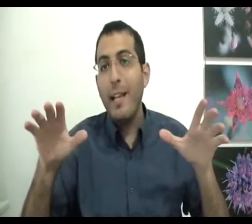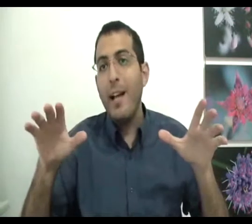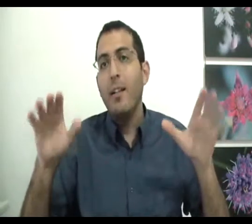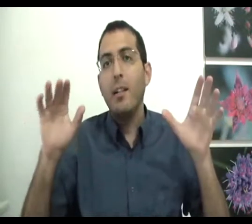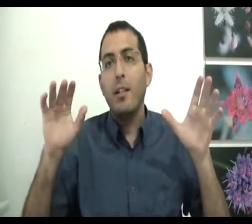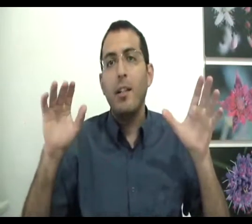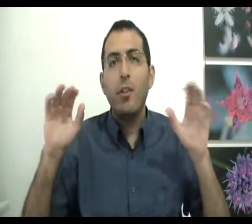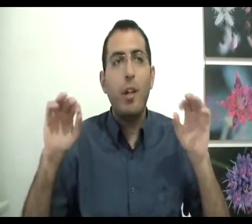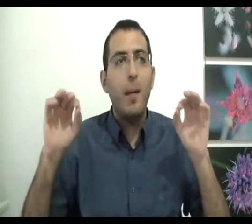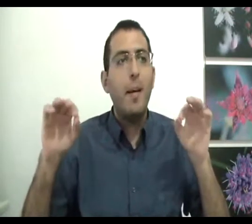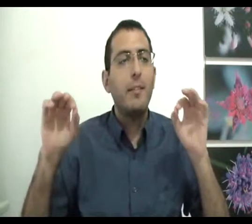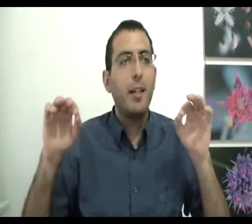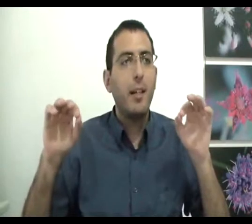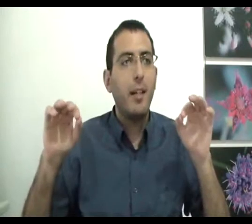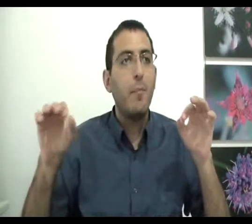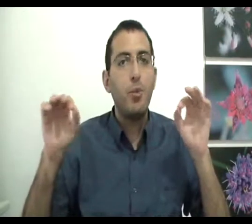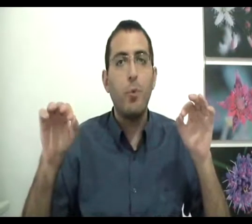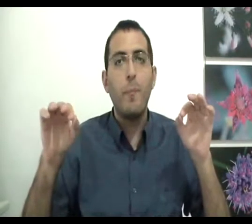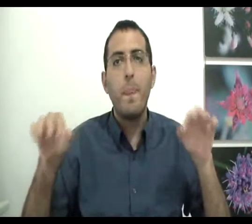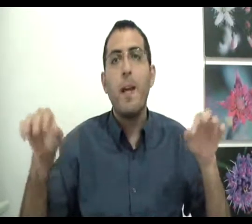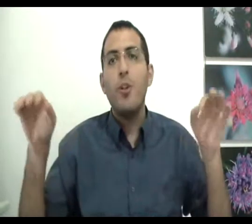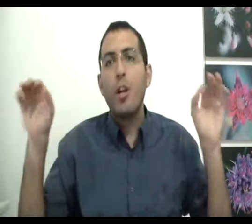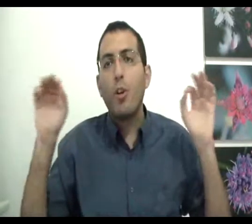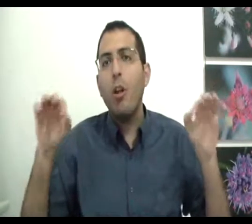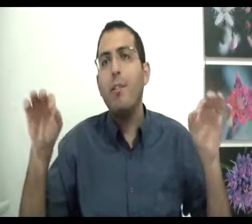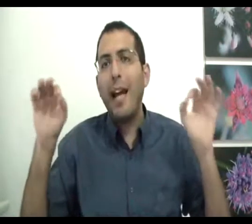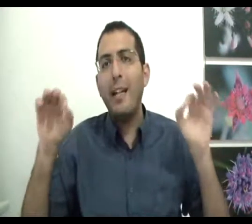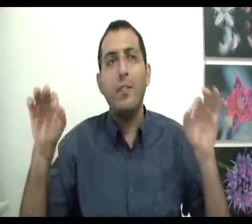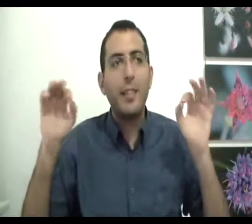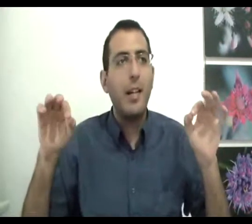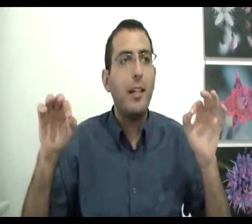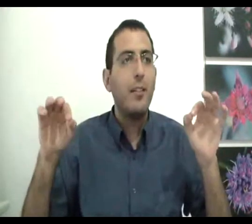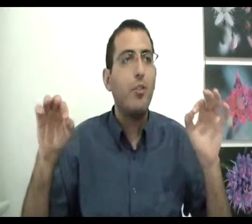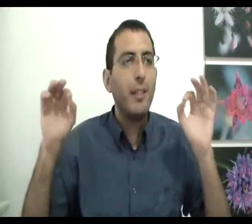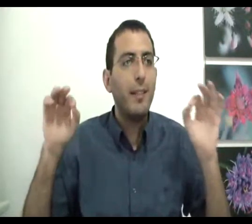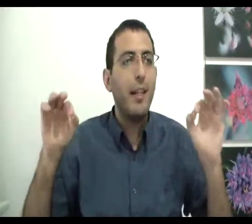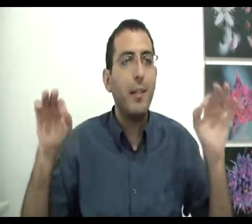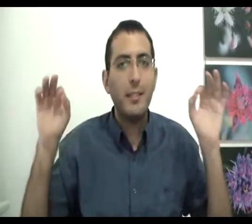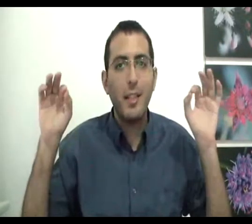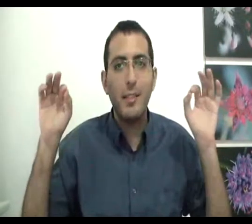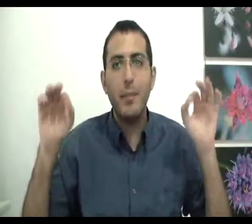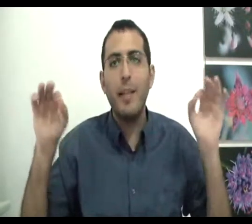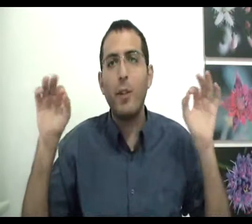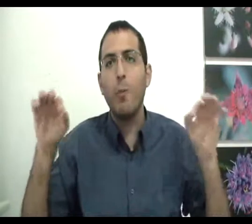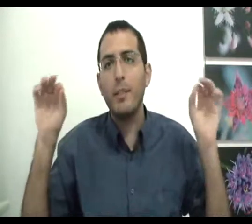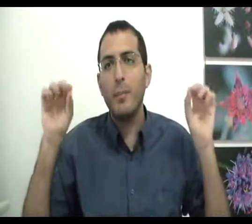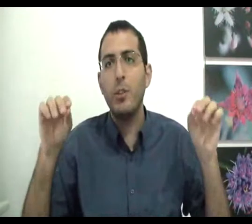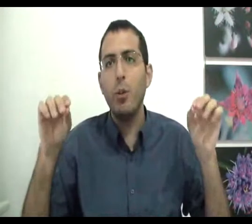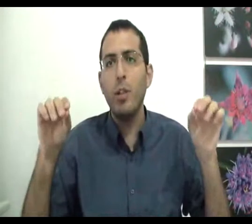רגילה לשאלה מהי תכלית החיים משום שכל תכלית ותכלית שניתן לסיבת קיומה של המציאות